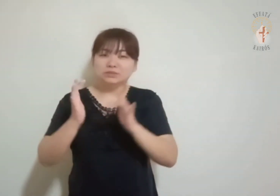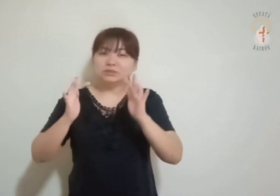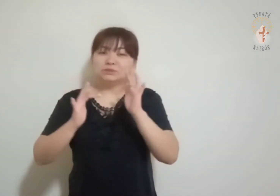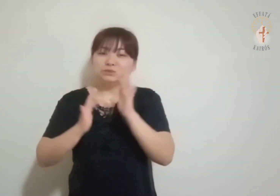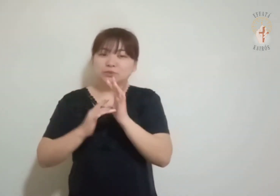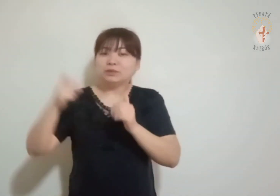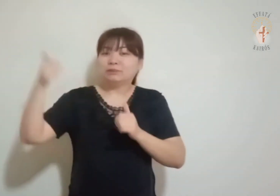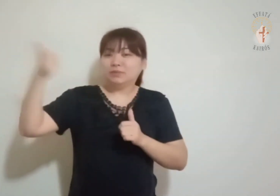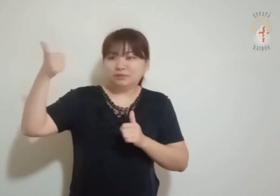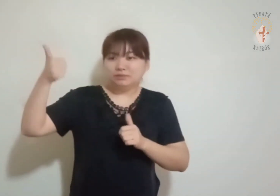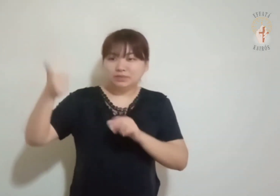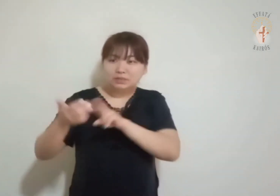mortos.